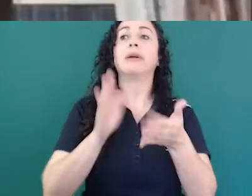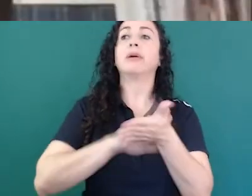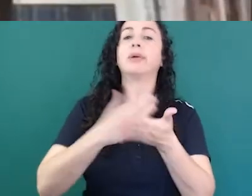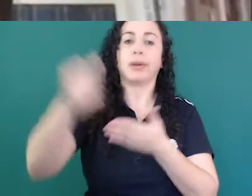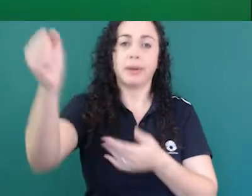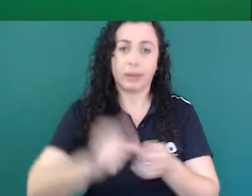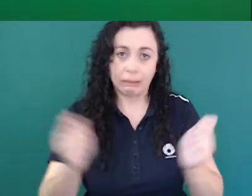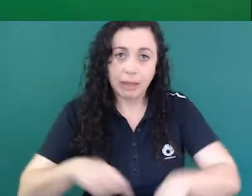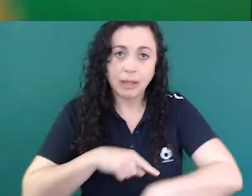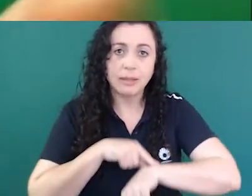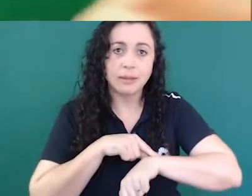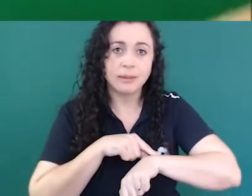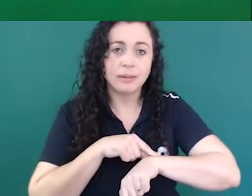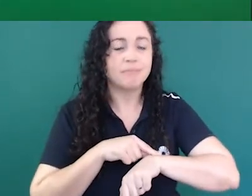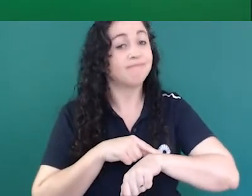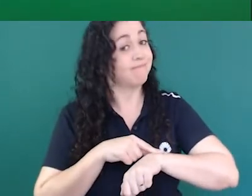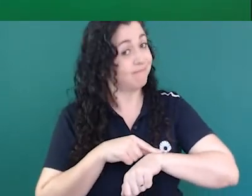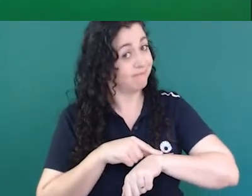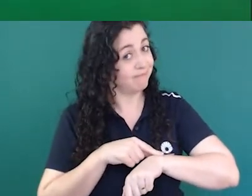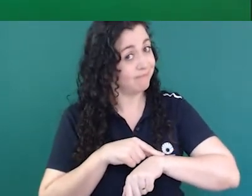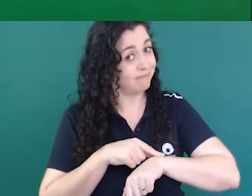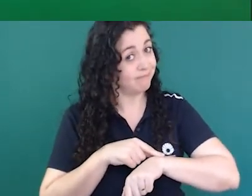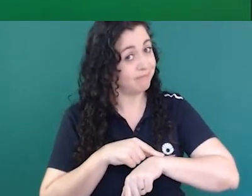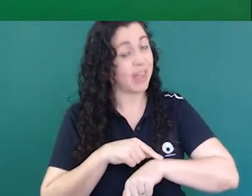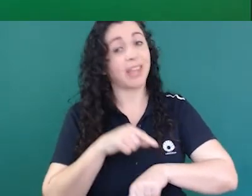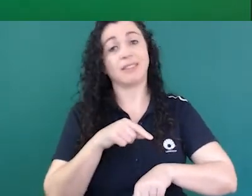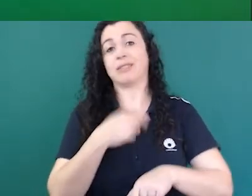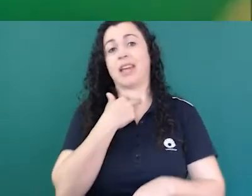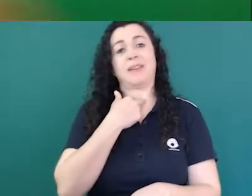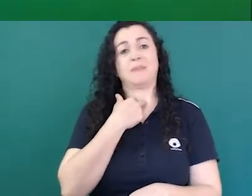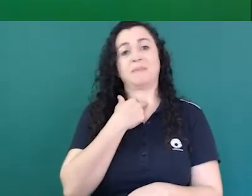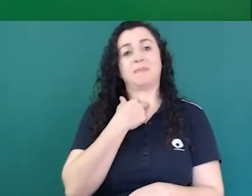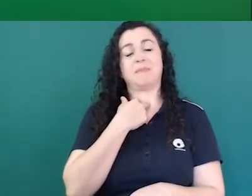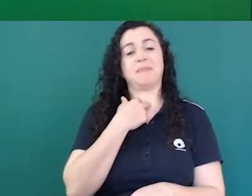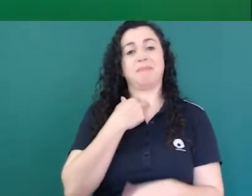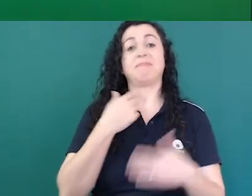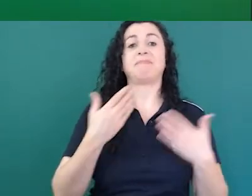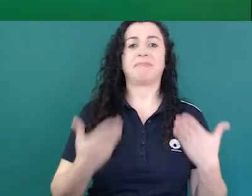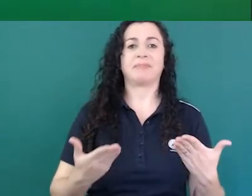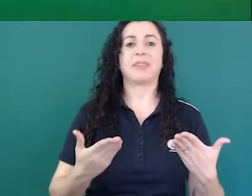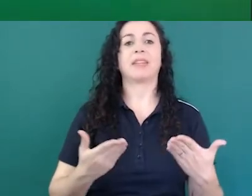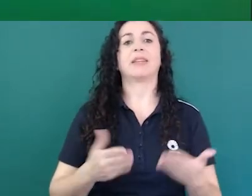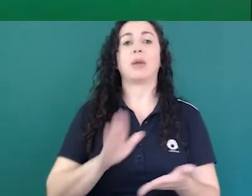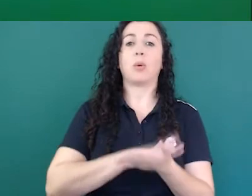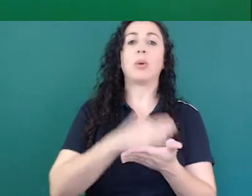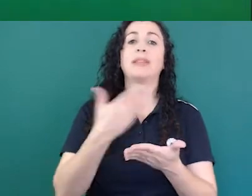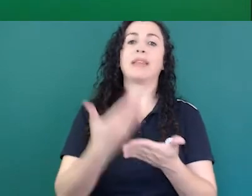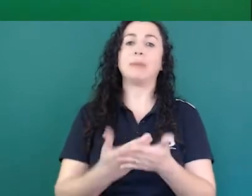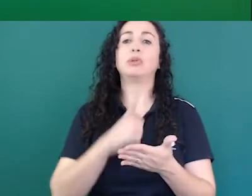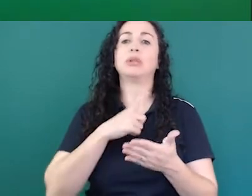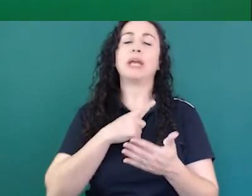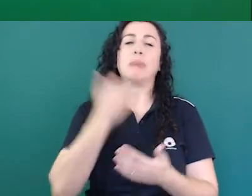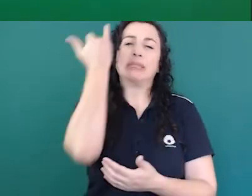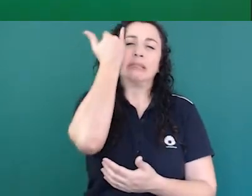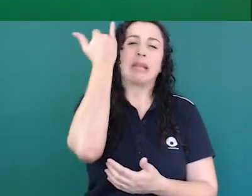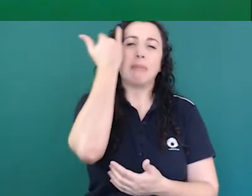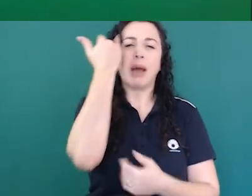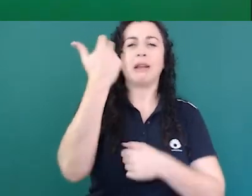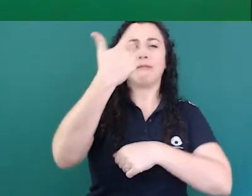em tempo real o intérprete filmado eu vou ter filmado eu vou ter que editar o vídeo vou ter que fazer alguma coisa